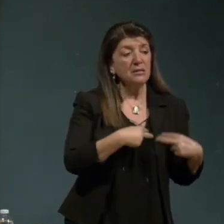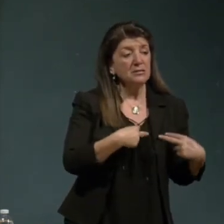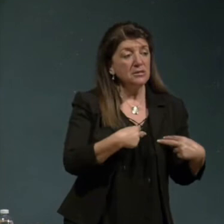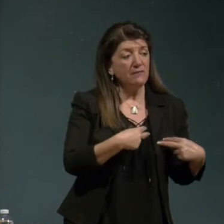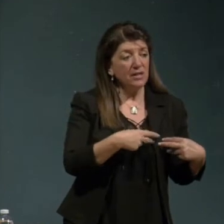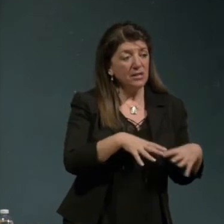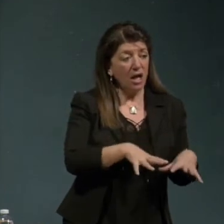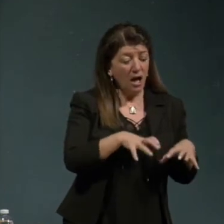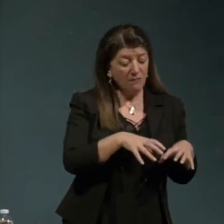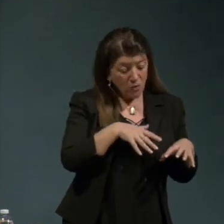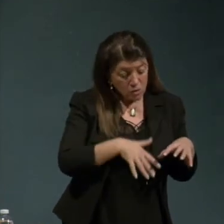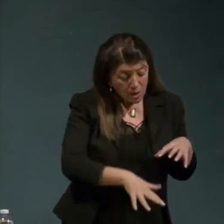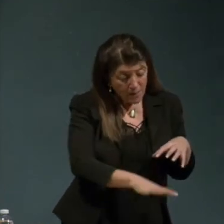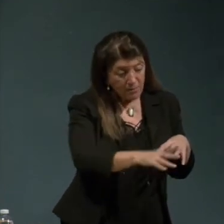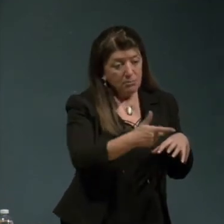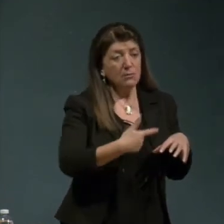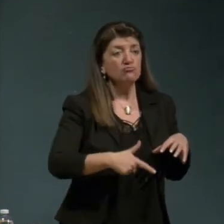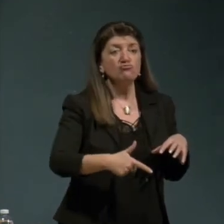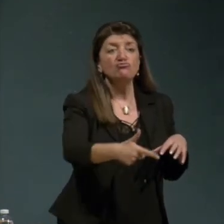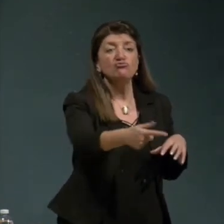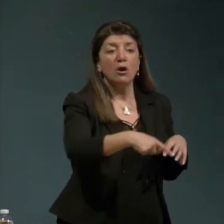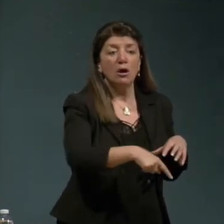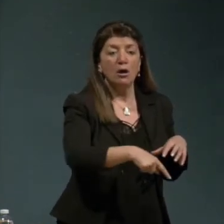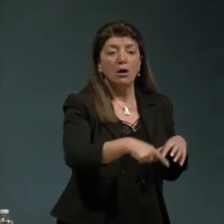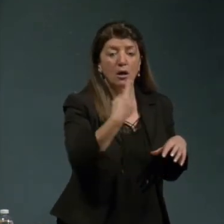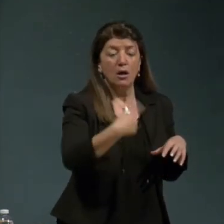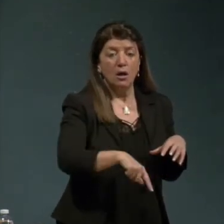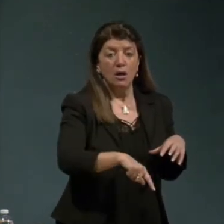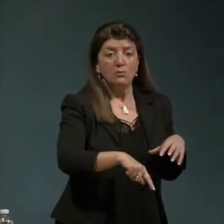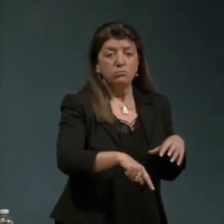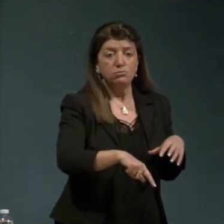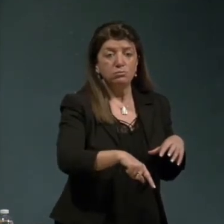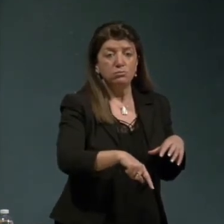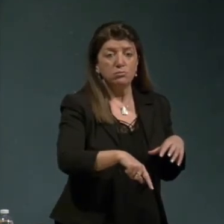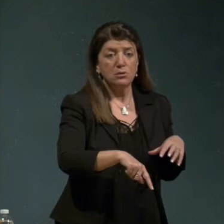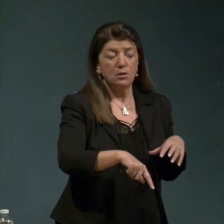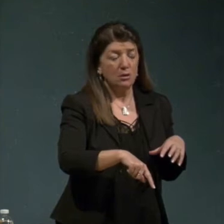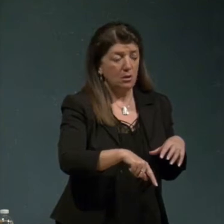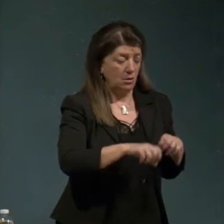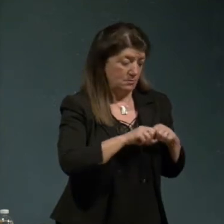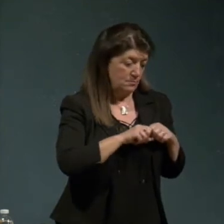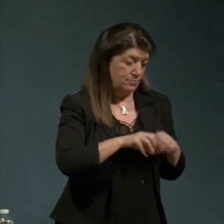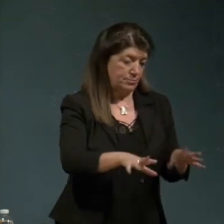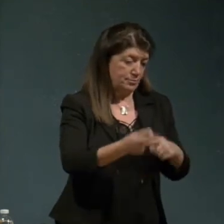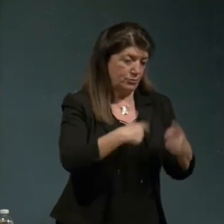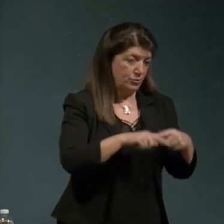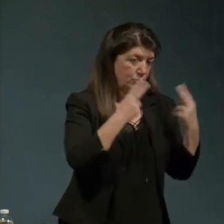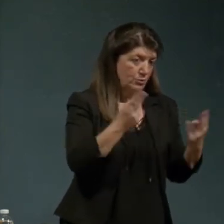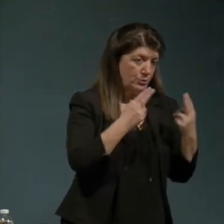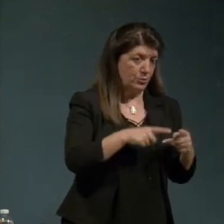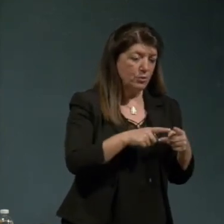lascia irreversibilmente soprattutto il nostro occidente in una condizione che